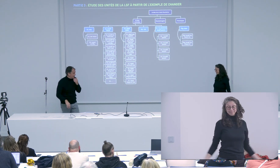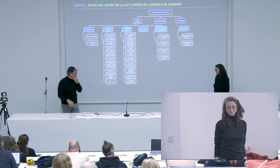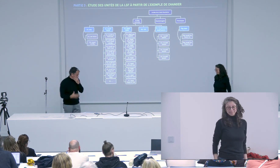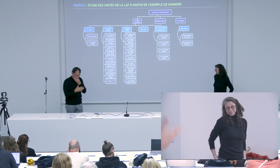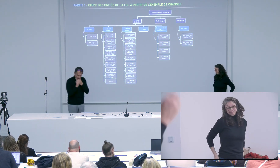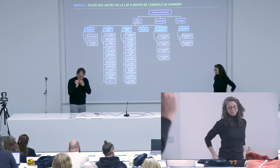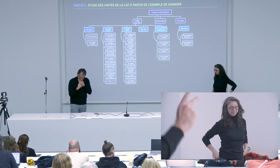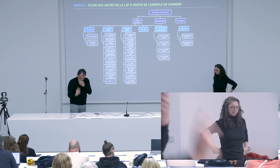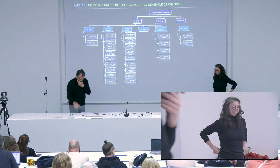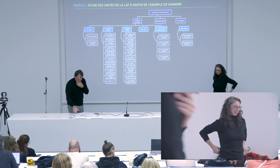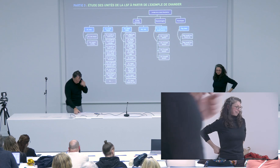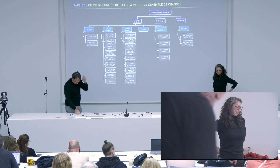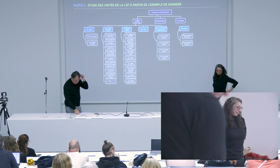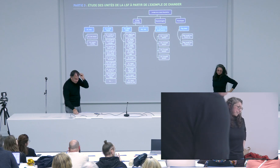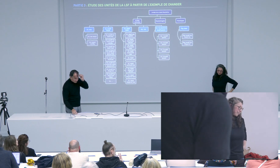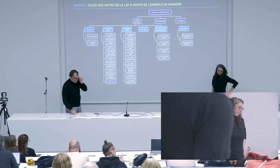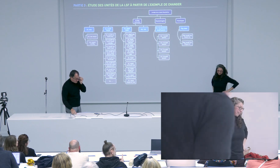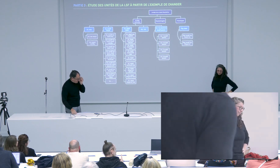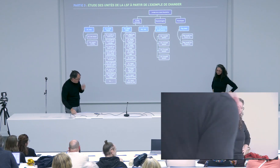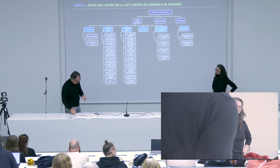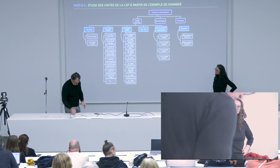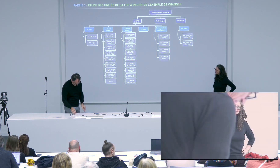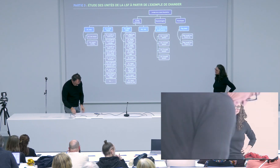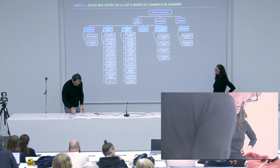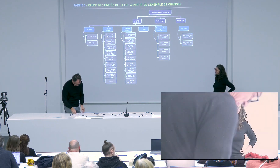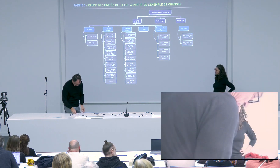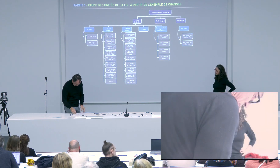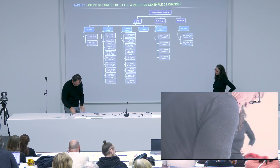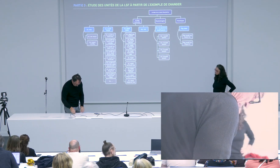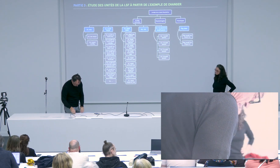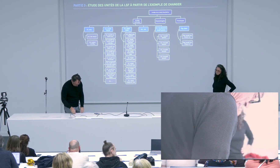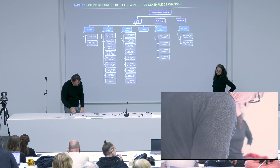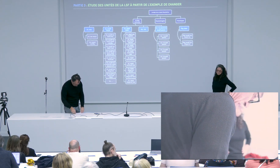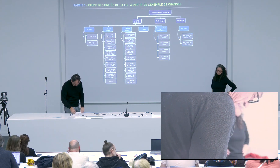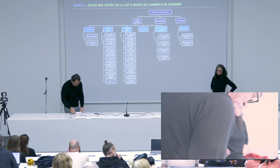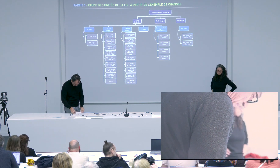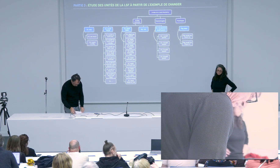annotations peut-être qu'on ira plus loin avec le même outil enfin à voir à étudier ok